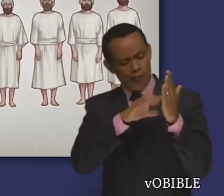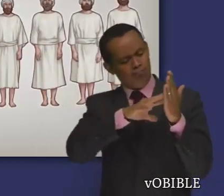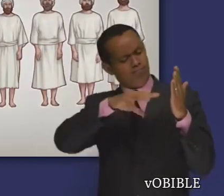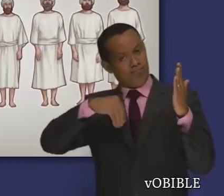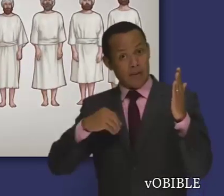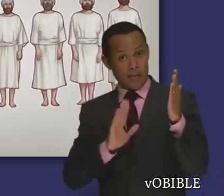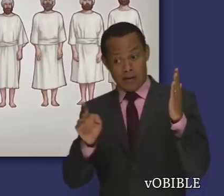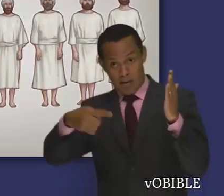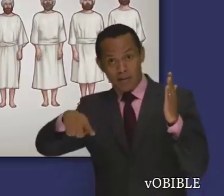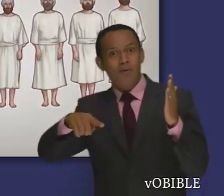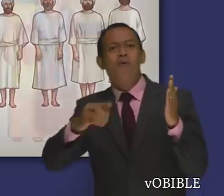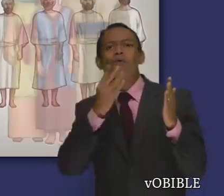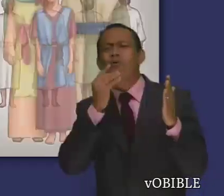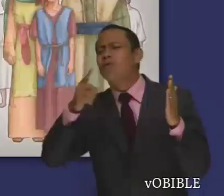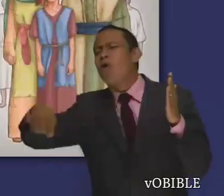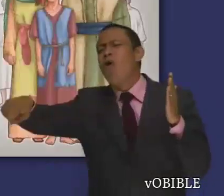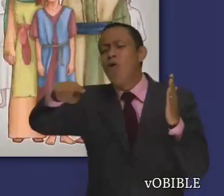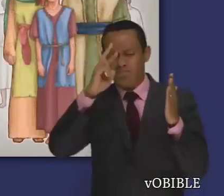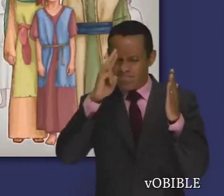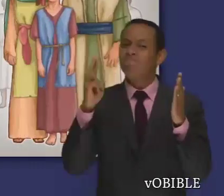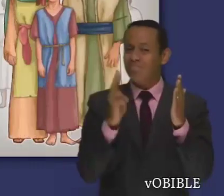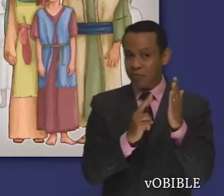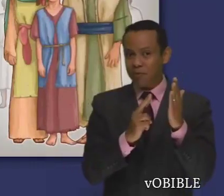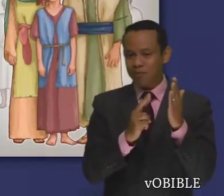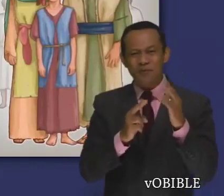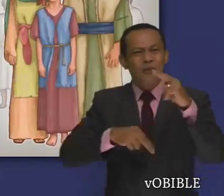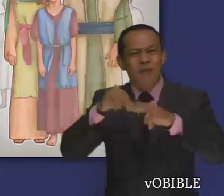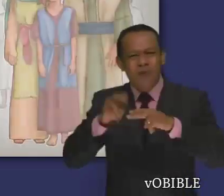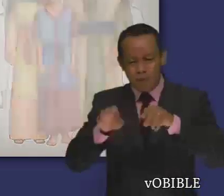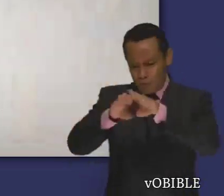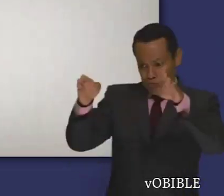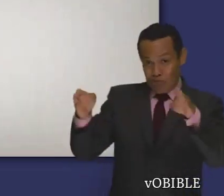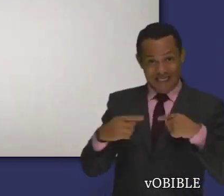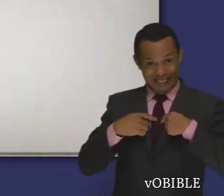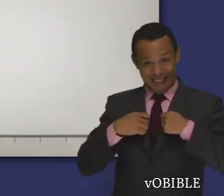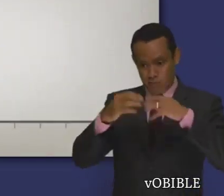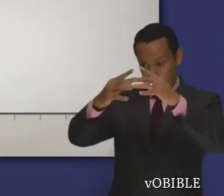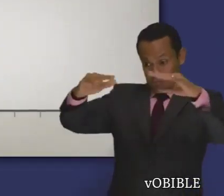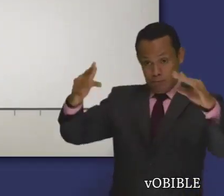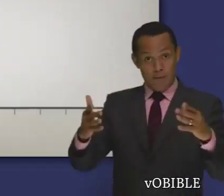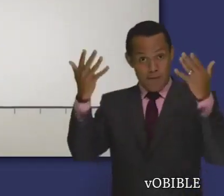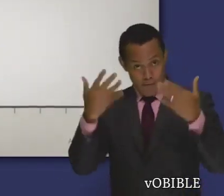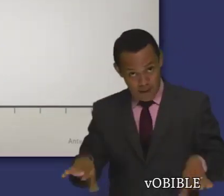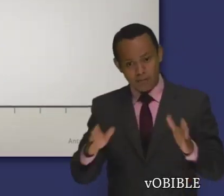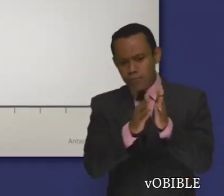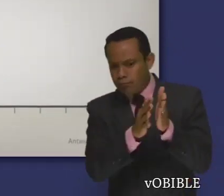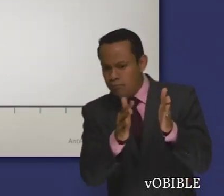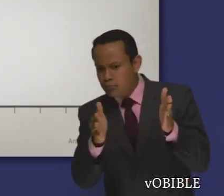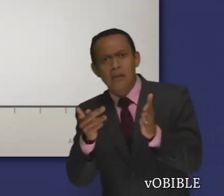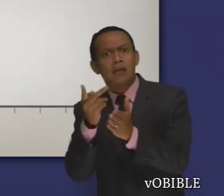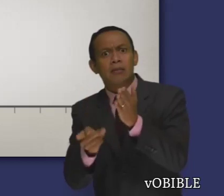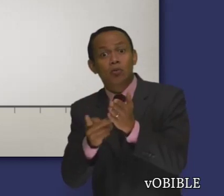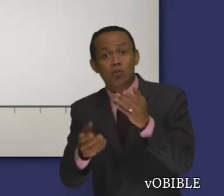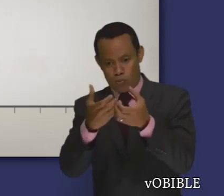embargo, el libro no solo se escribió para los levitas, sino para toda la nación de Israel. El libro abarca un